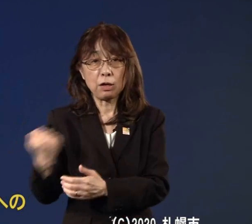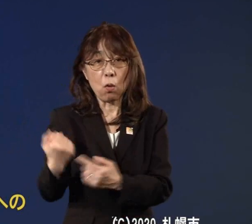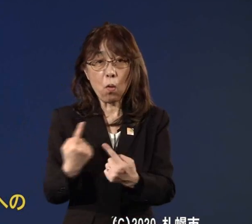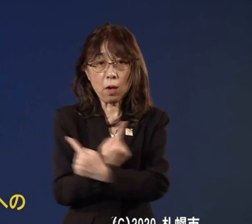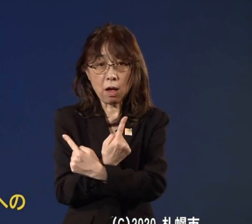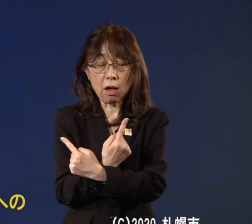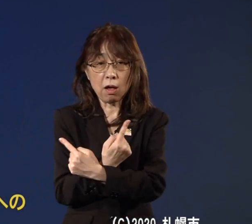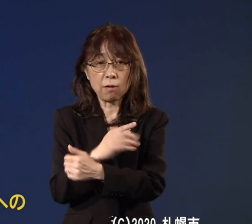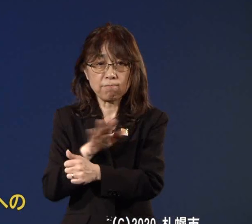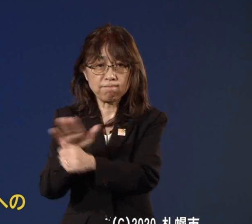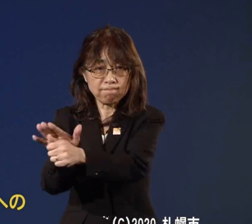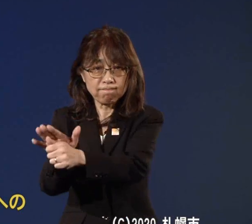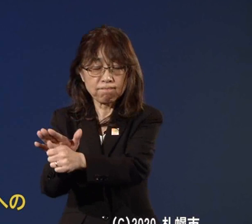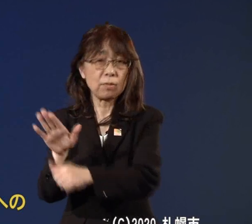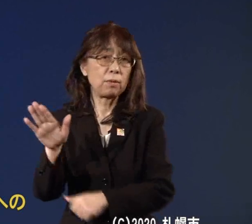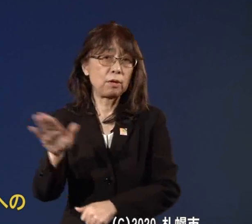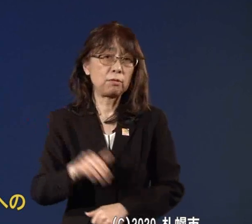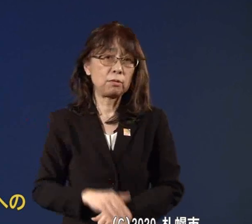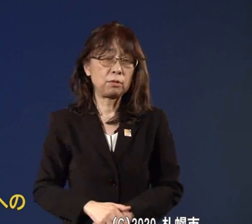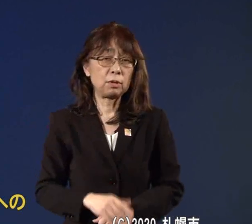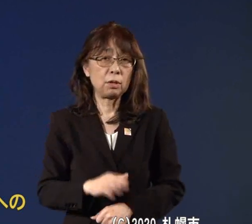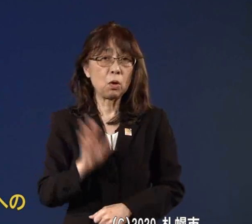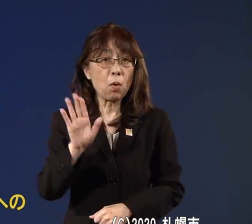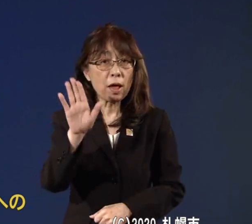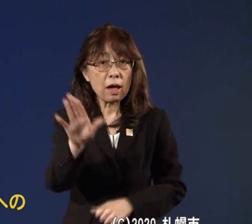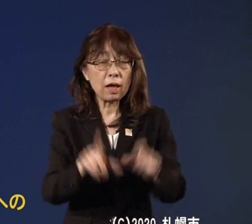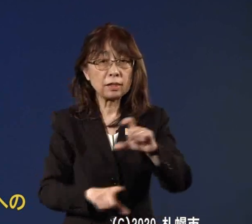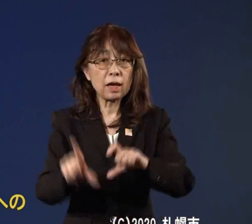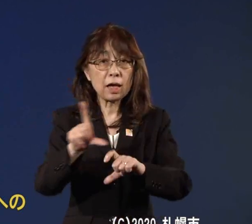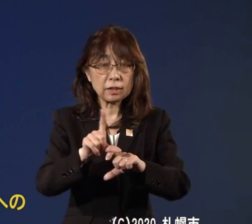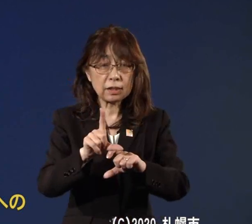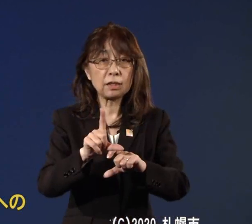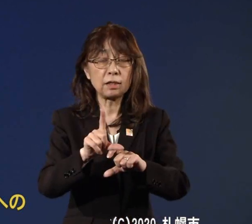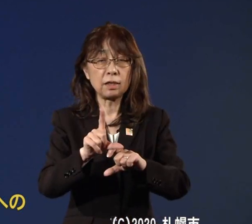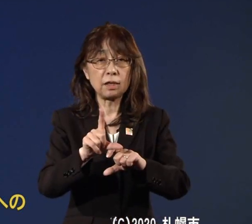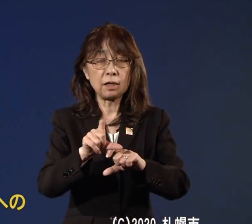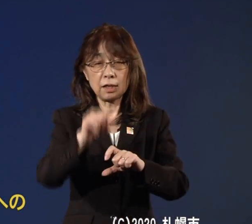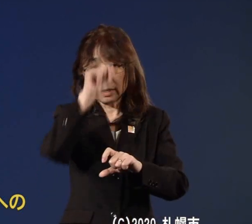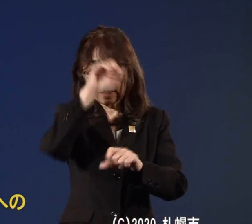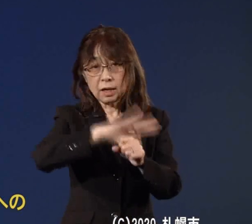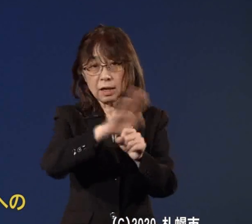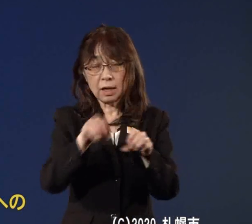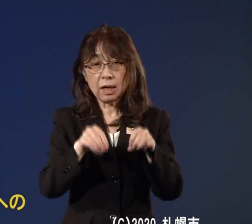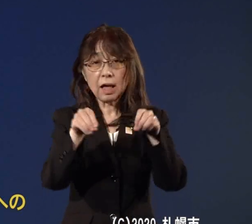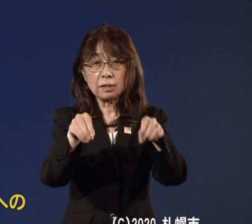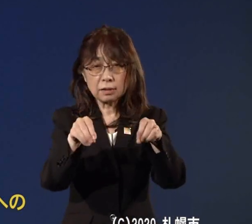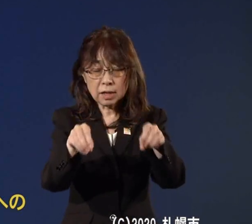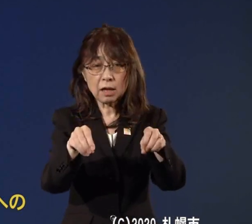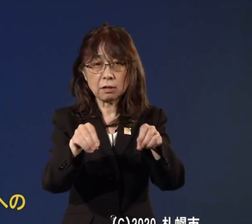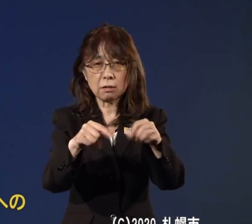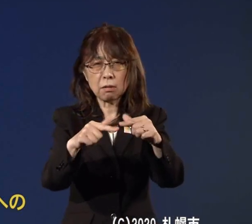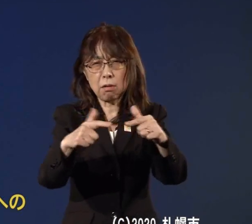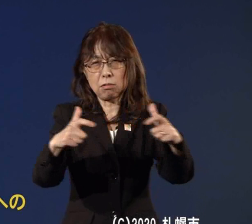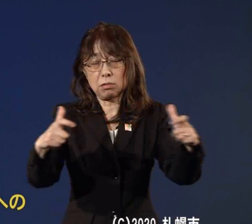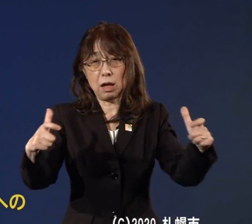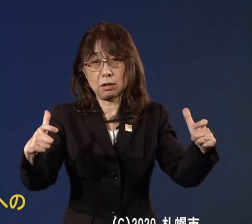けれどもこれからさらに感染が拡大をし感染者が増える